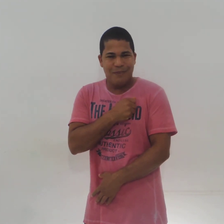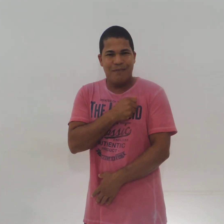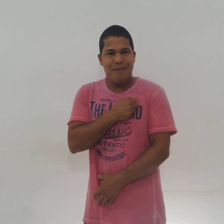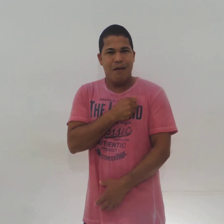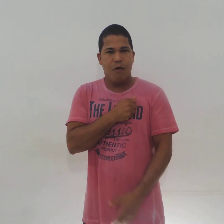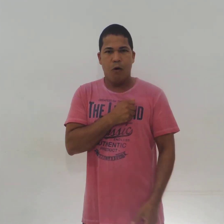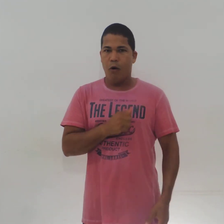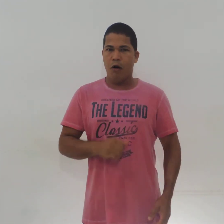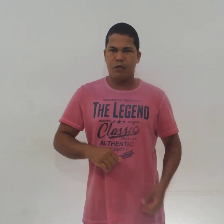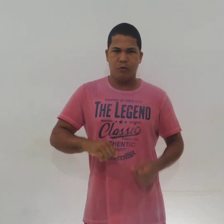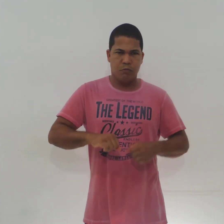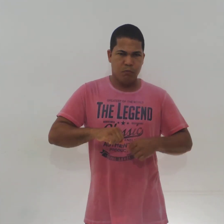Ódio.